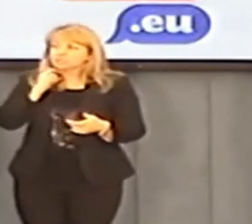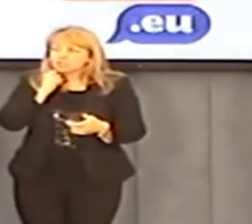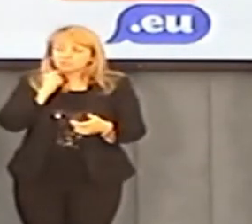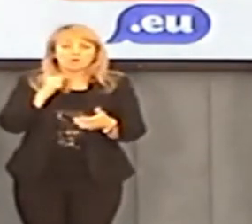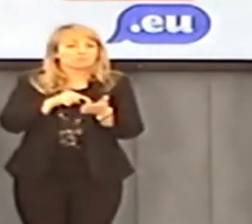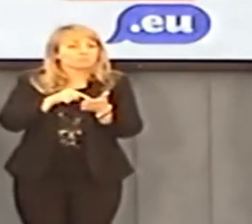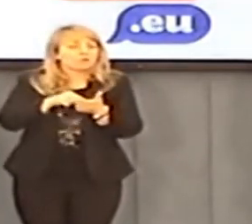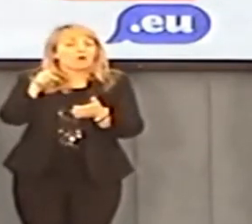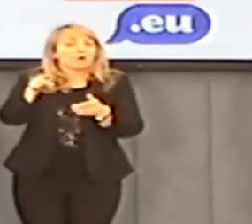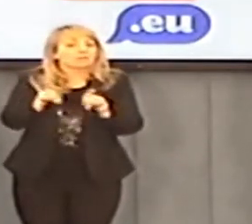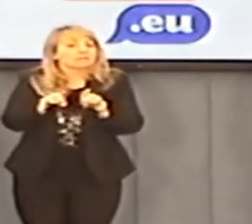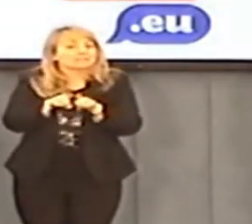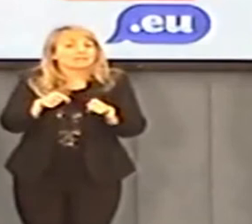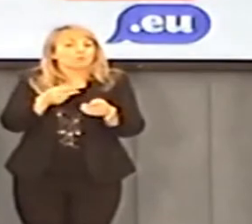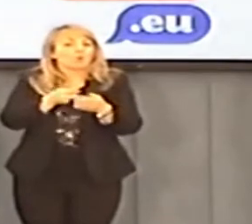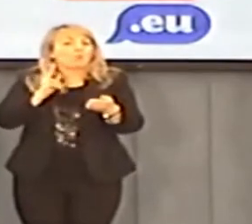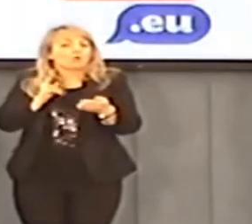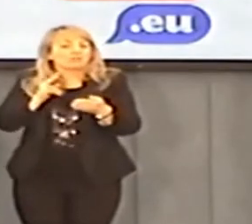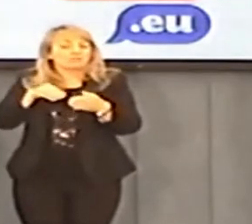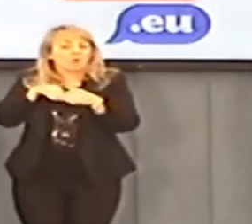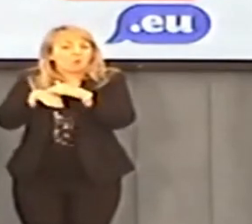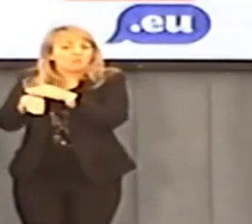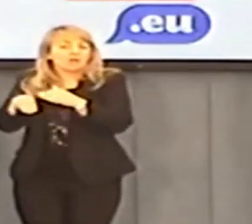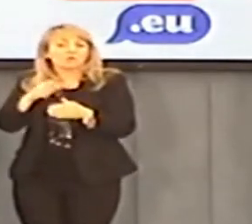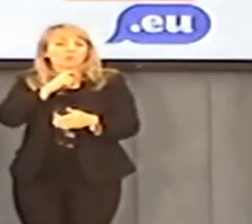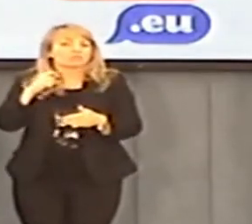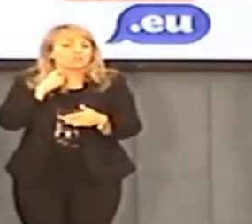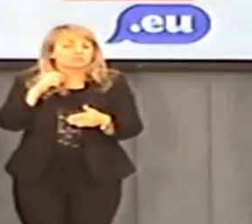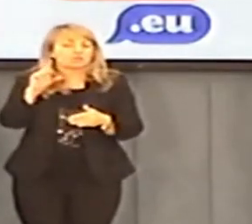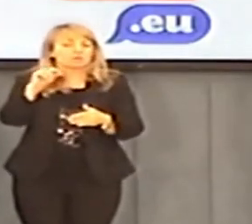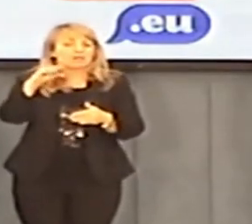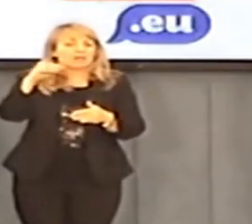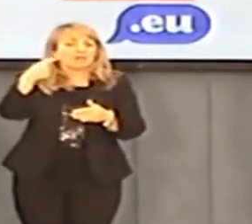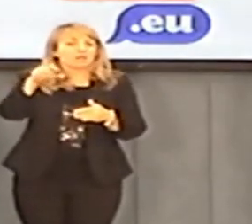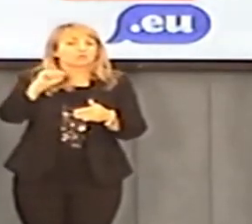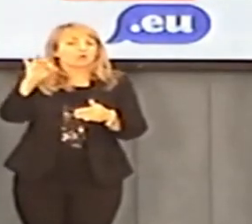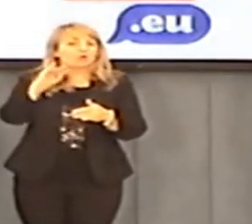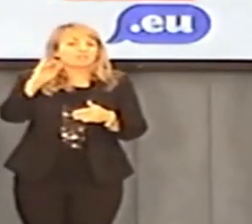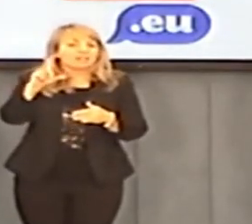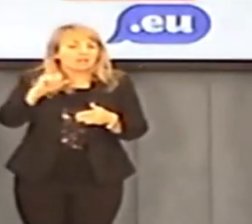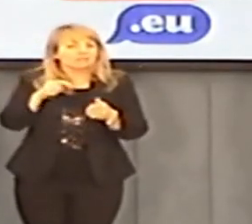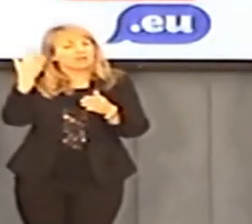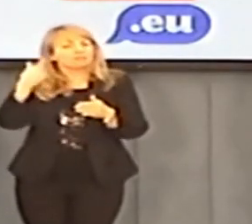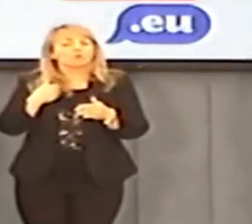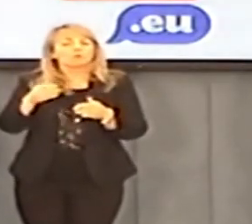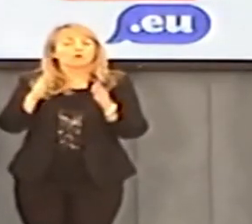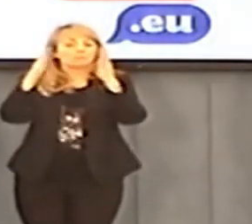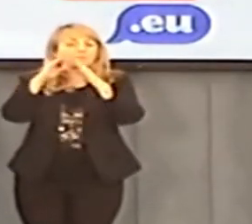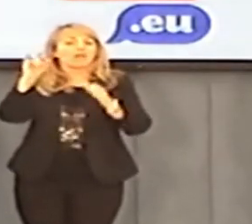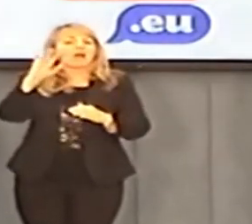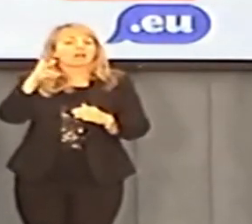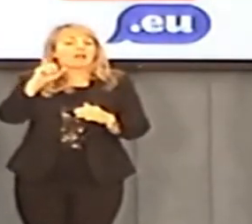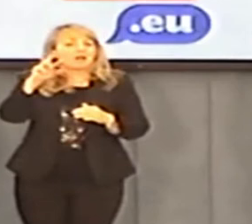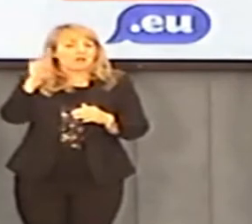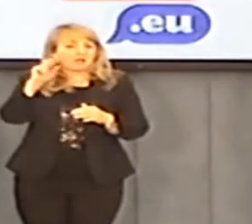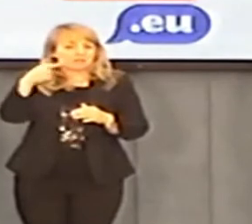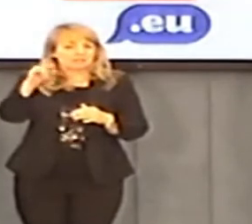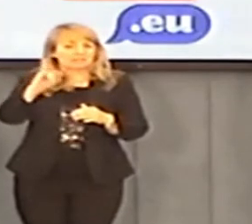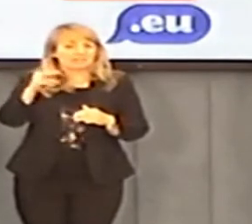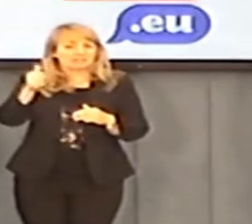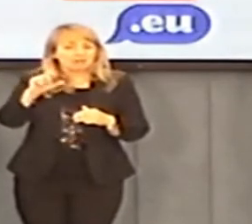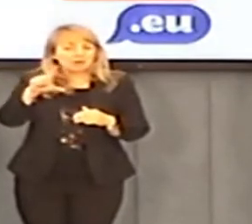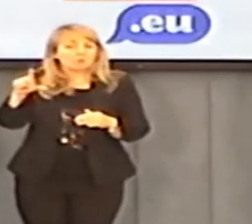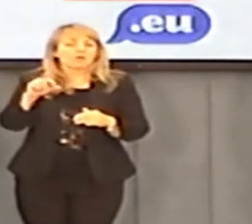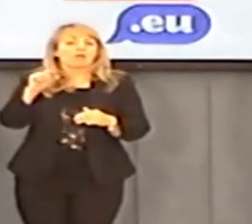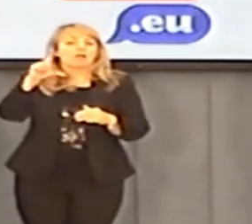hierarchów, którzy ukrywali z kolei księży pedofilów. Najbardziej spektakularnym przykładem jest kardynał Bernard Lowe,